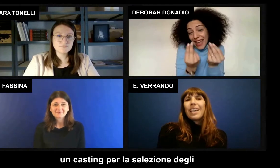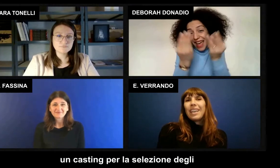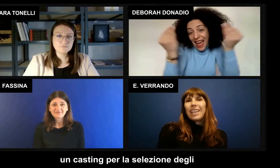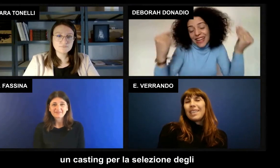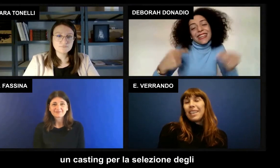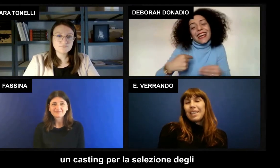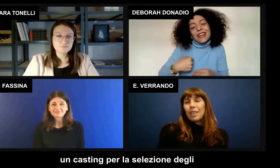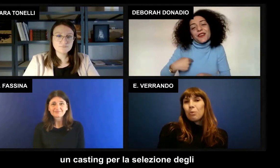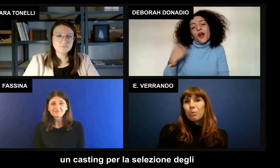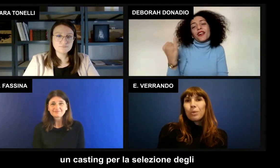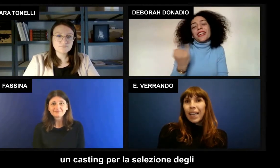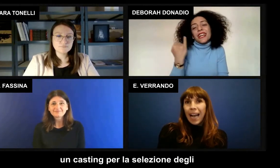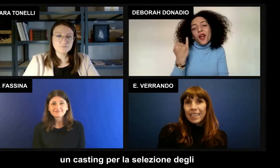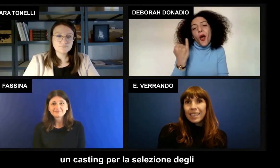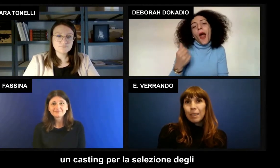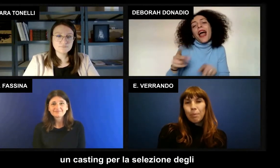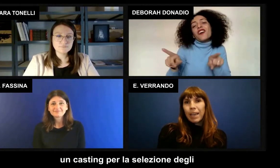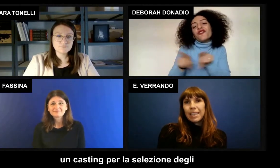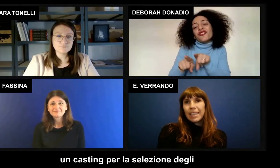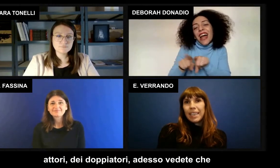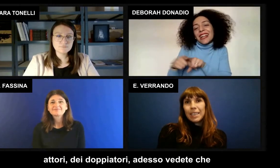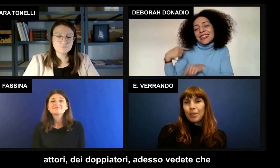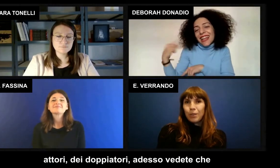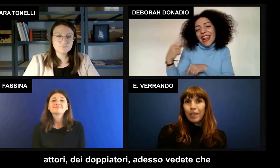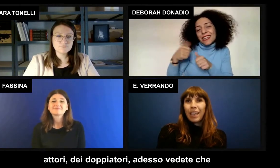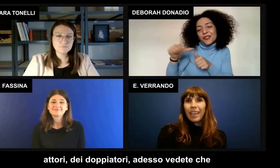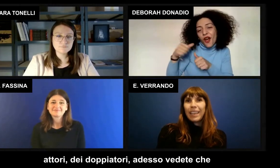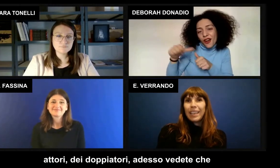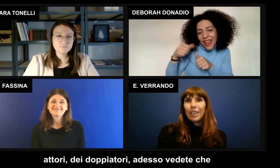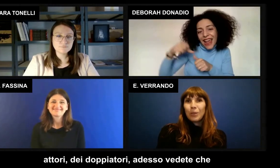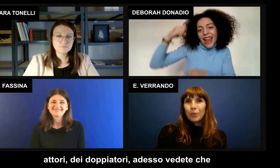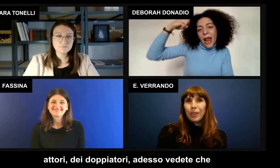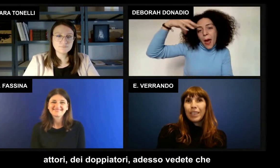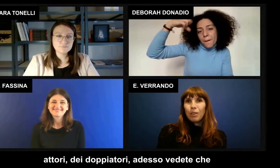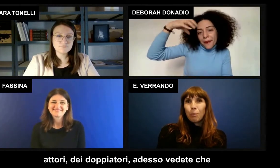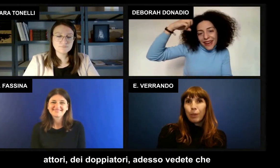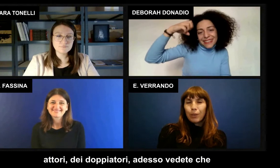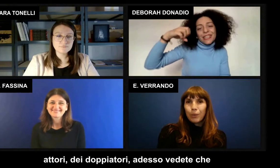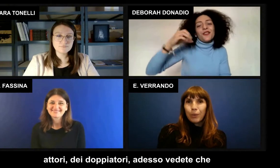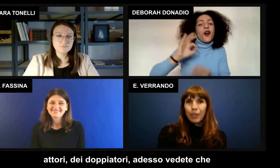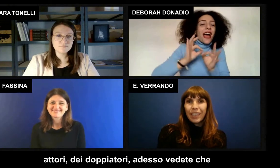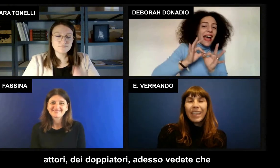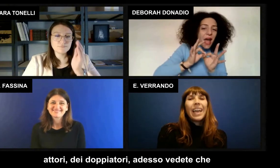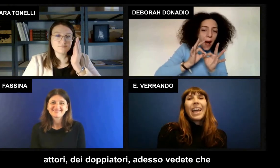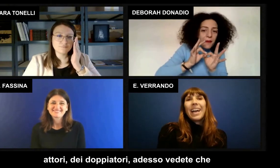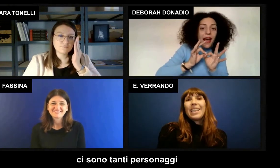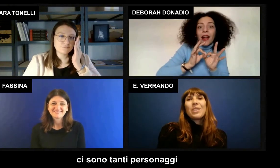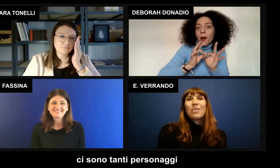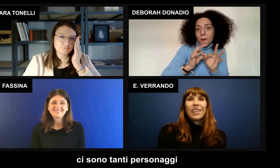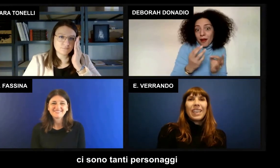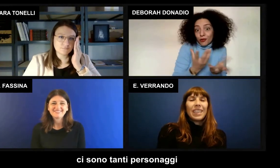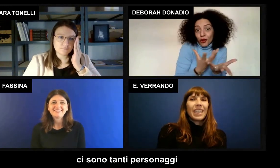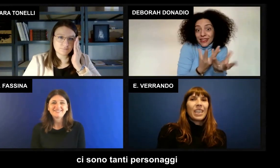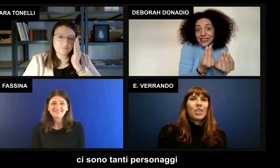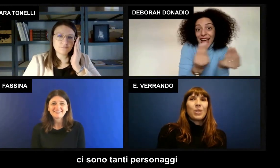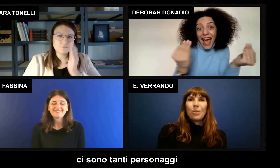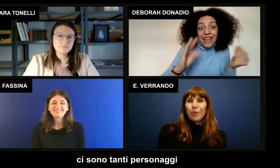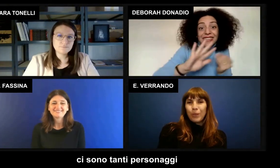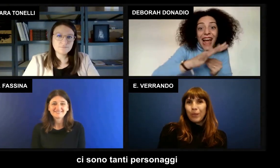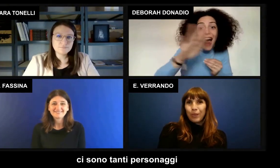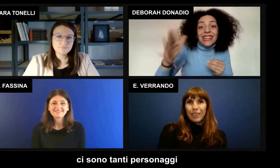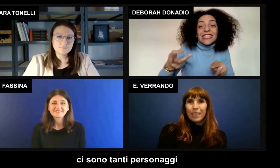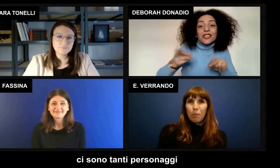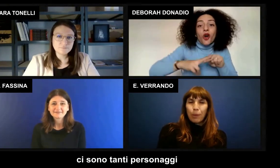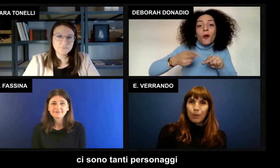si è tenuto un casting per la selezione degli attori dei doppiatori adesso vedete che ci